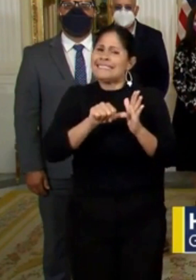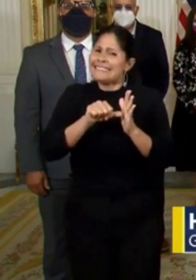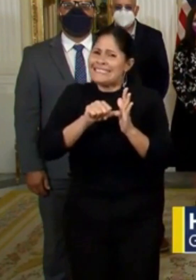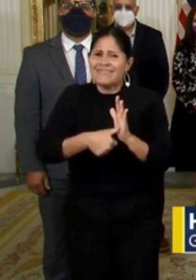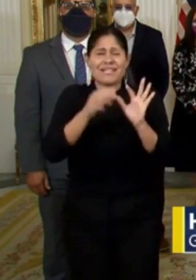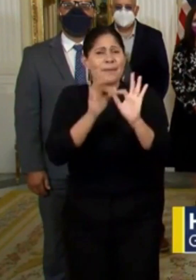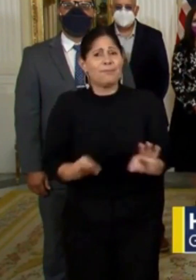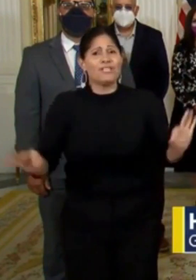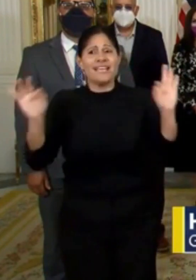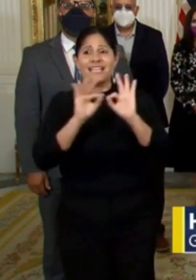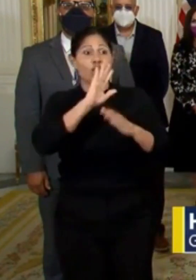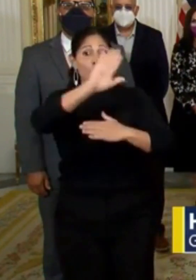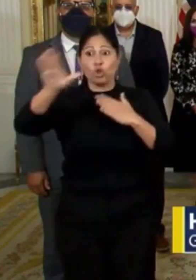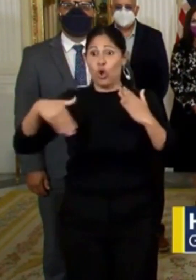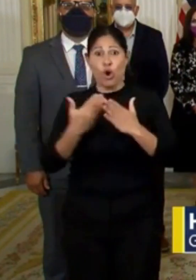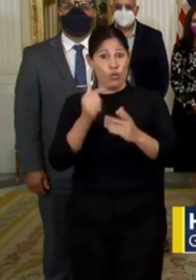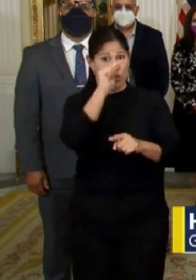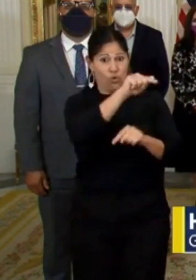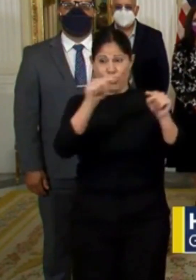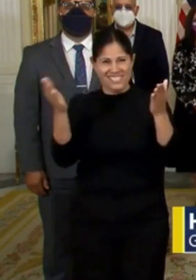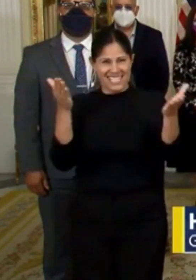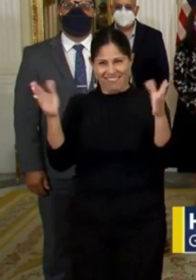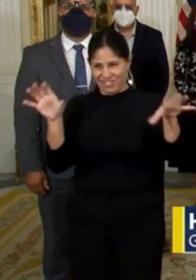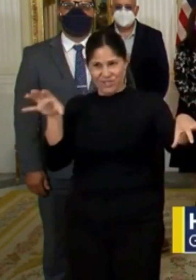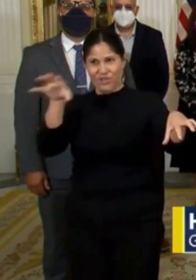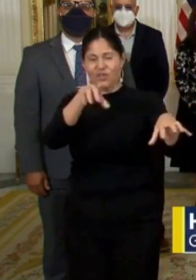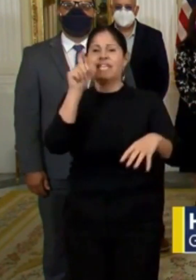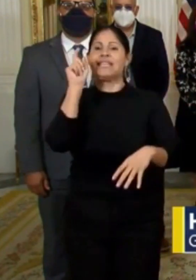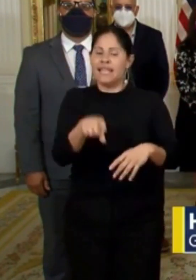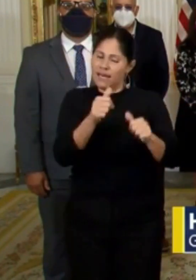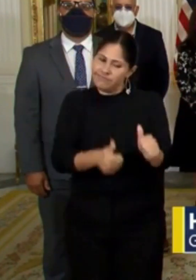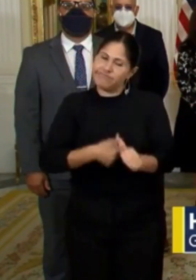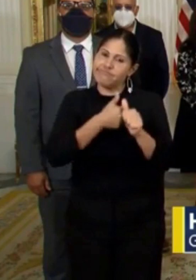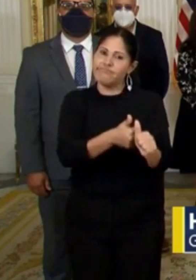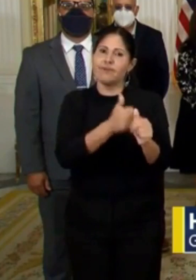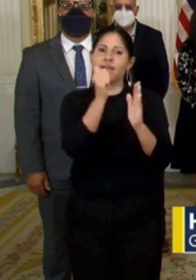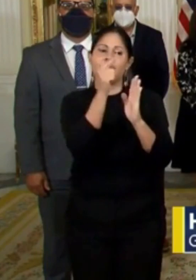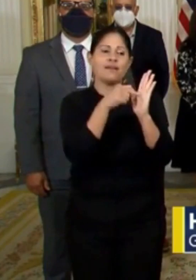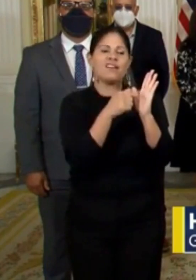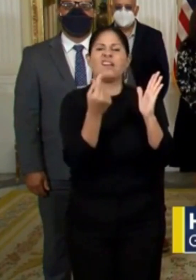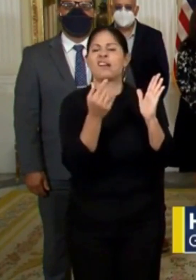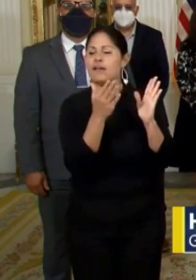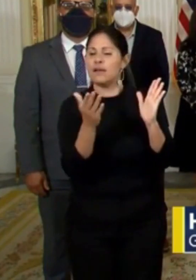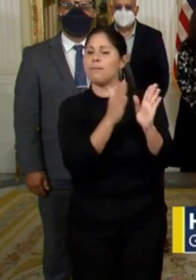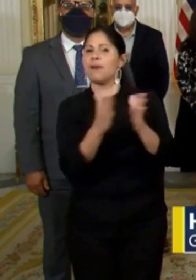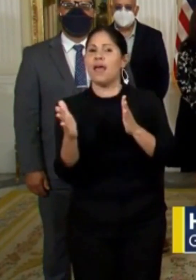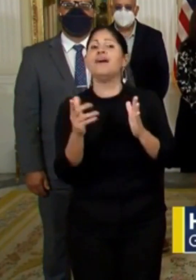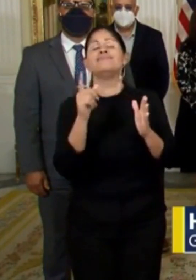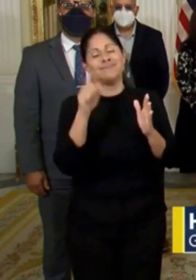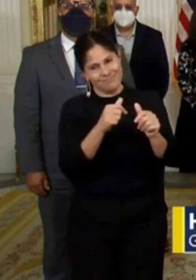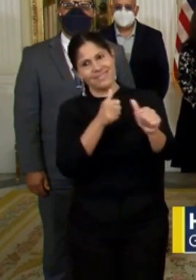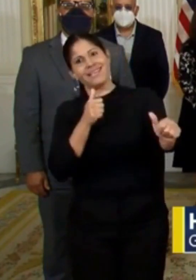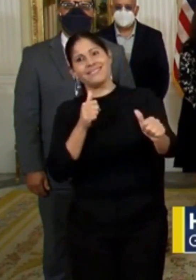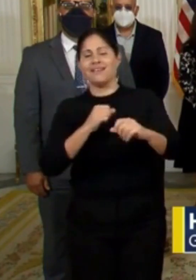todos estos servicios se tienen que ofrecer siguiendo las normas de distanciamiento social y tomando todas las medidas